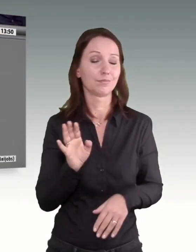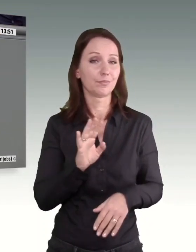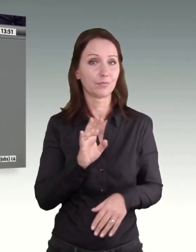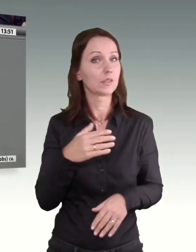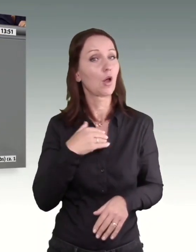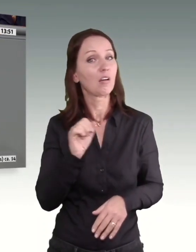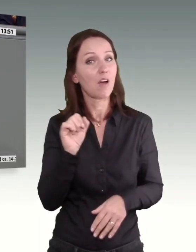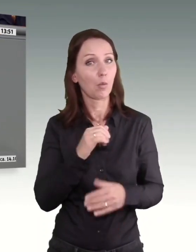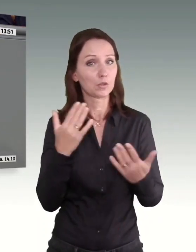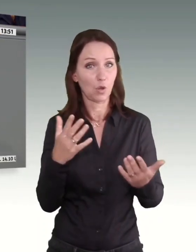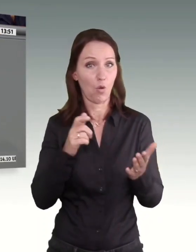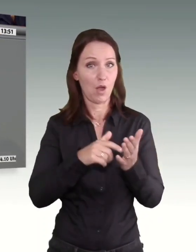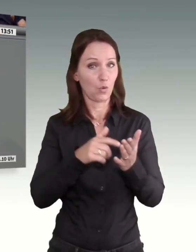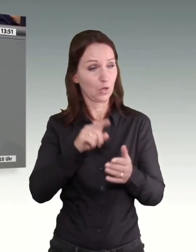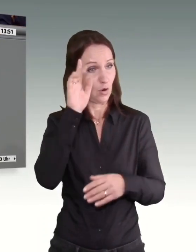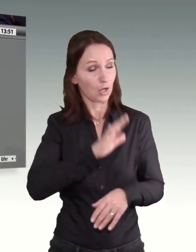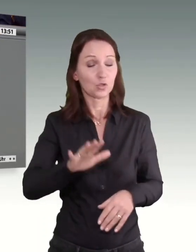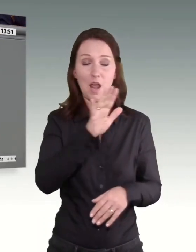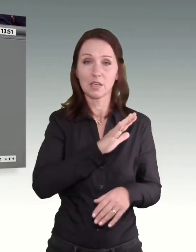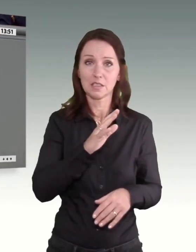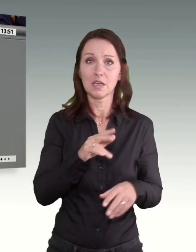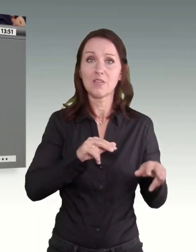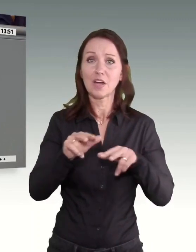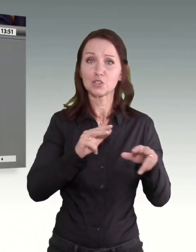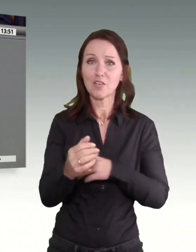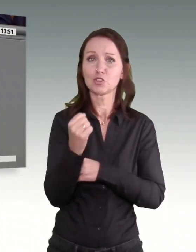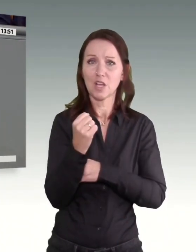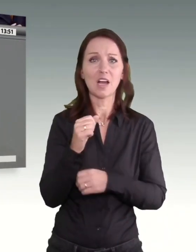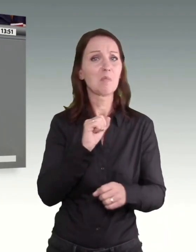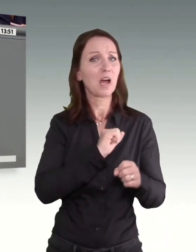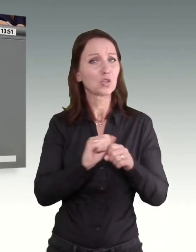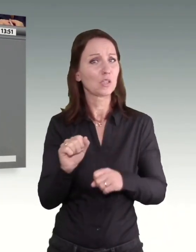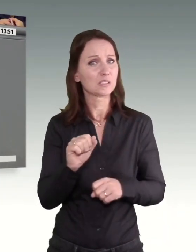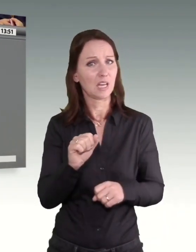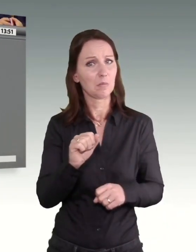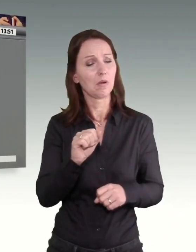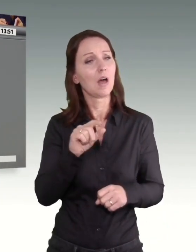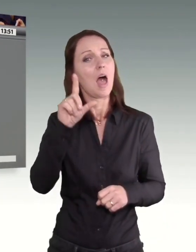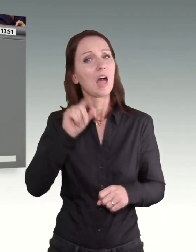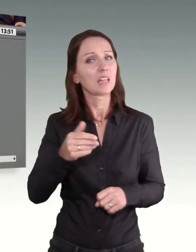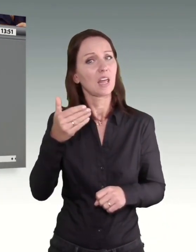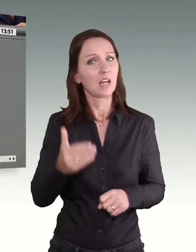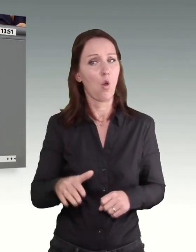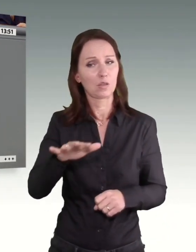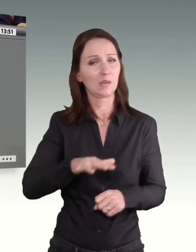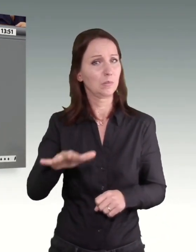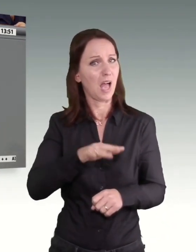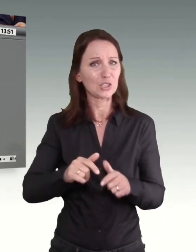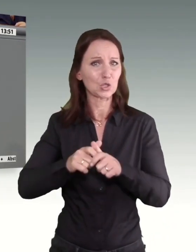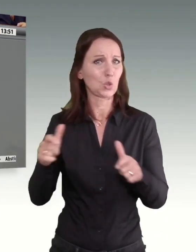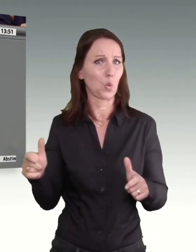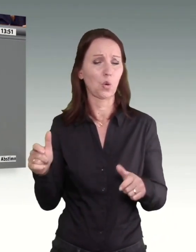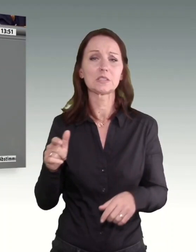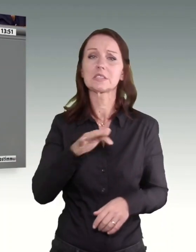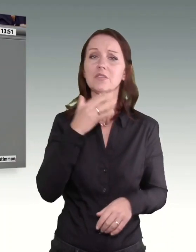einen viel zu großen Niedriglohnsektor hat und viel zu viele Menschen in Erwerbsarmut leben und dass die